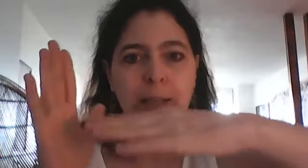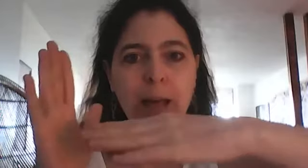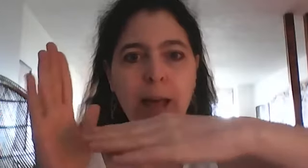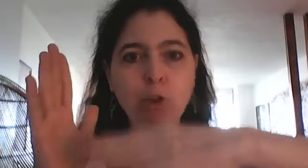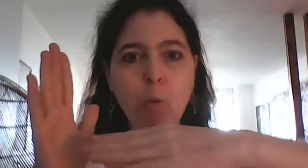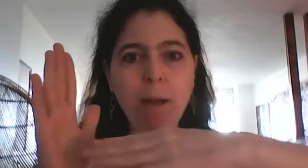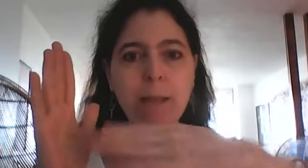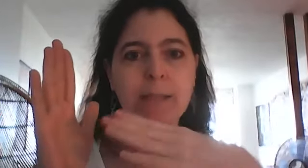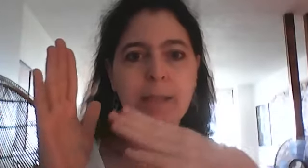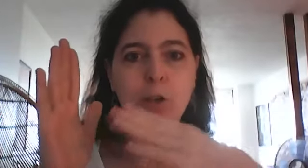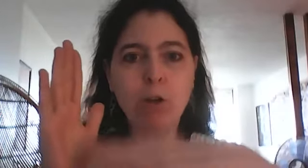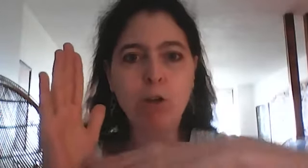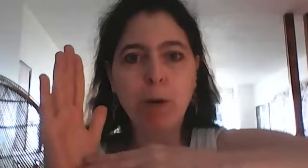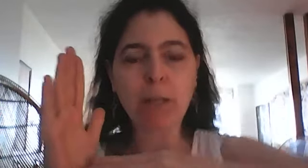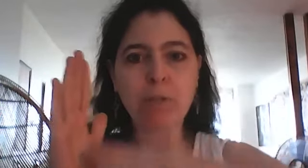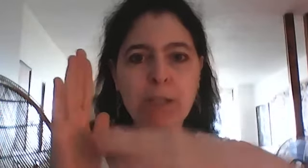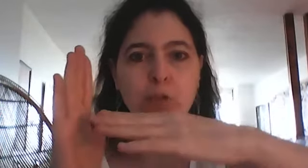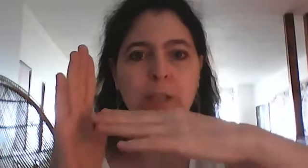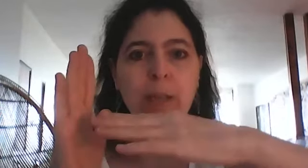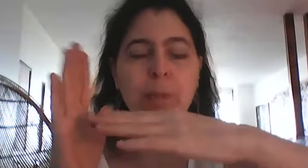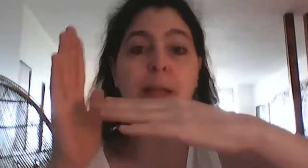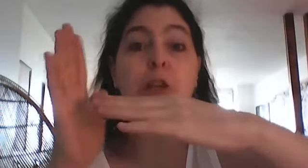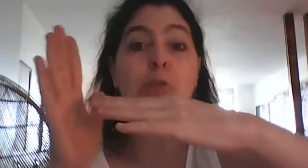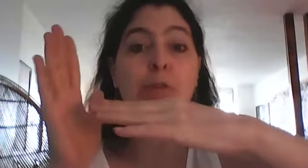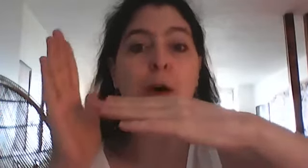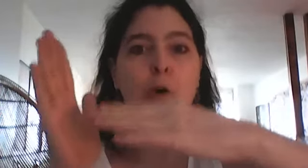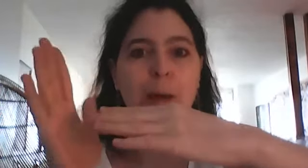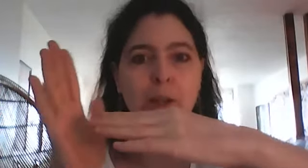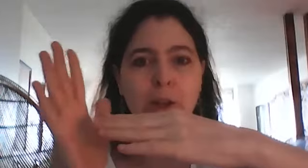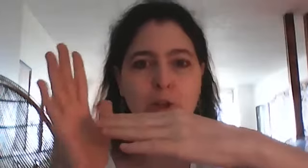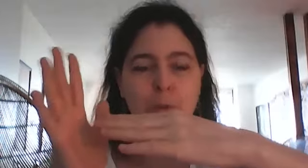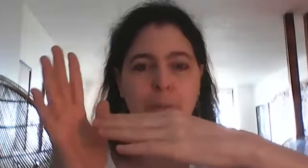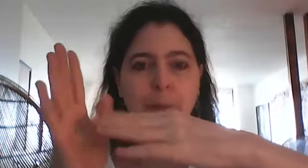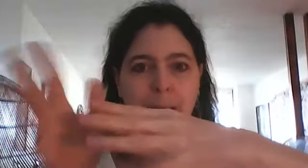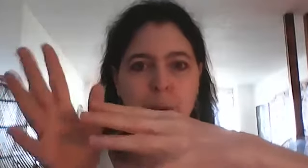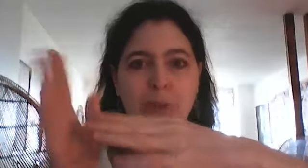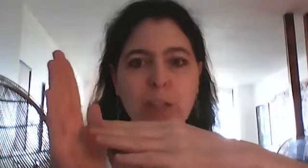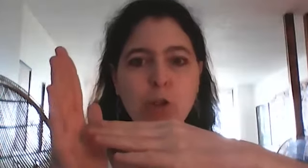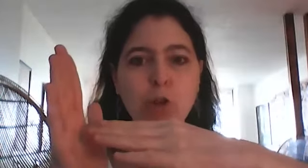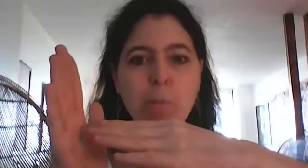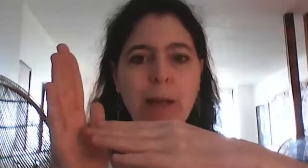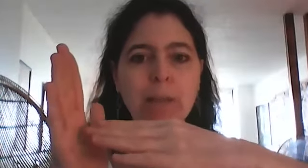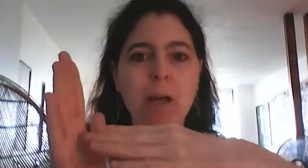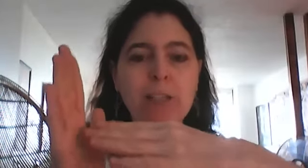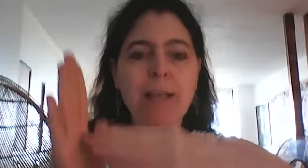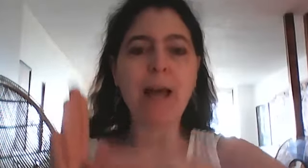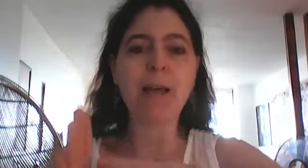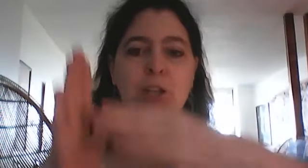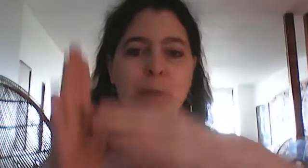laser droit et c'est le bras qui va s'ajuster puis là je vous le fais haut parce que je suis près de ma fenêtre de zoom mais en temps ordinaire je